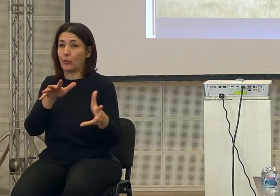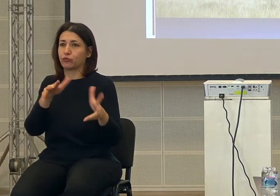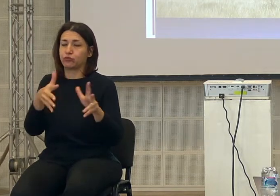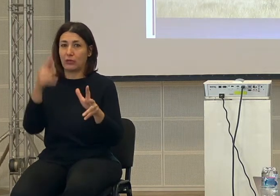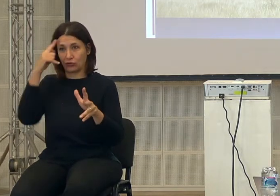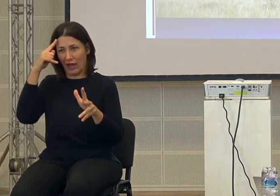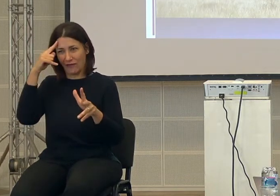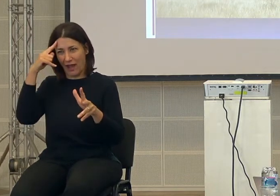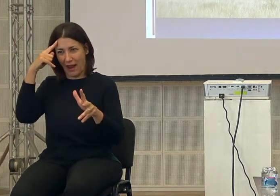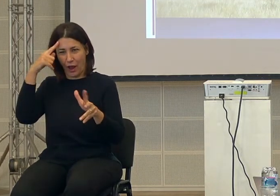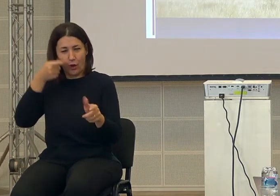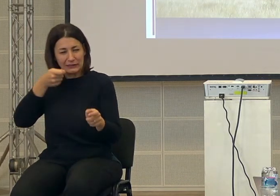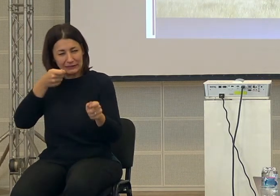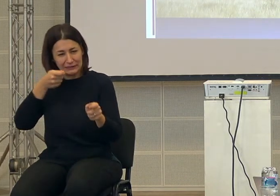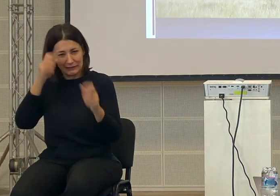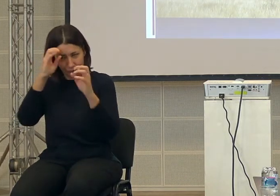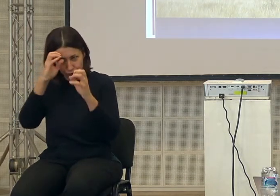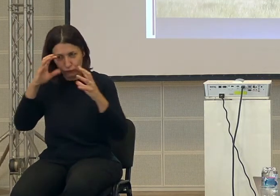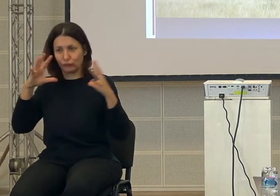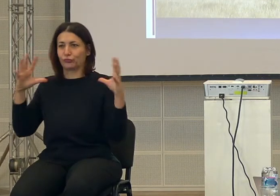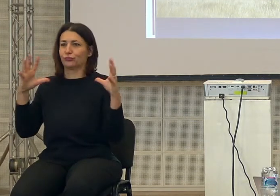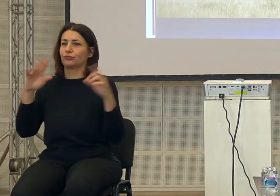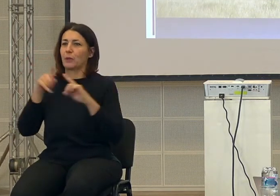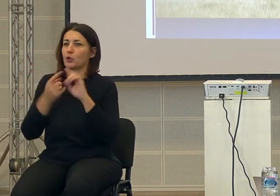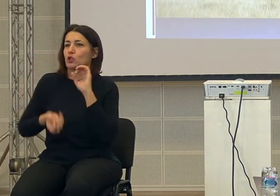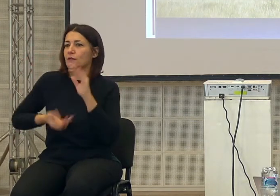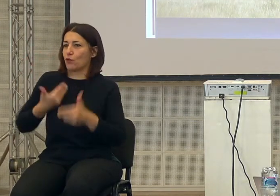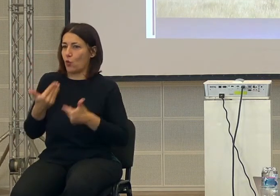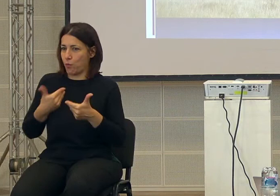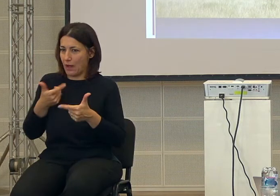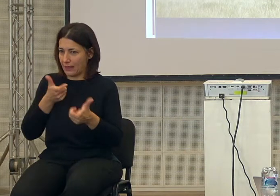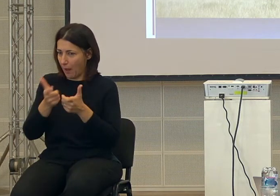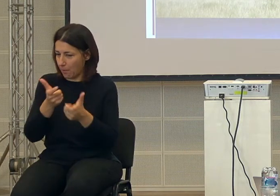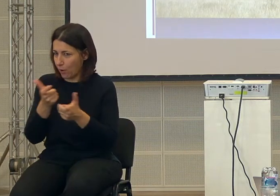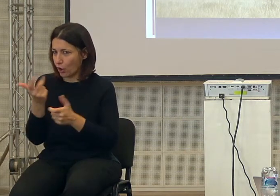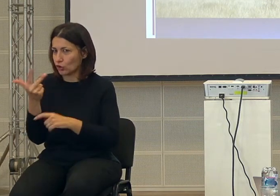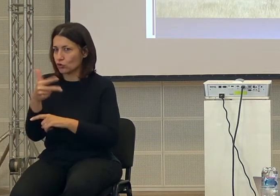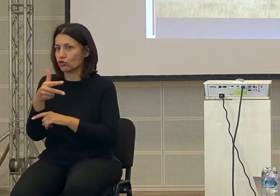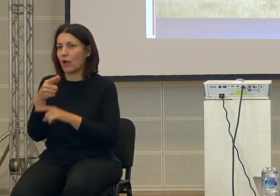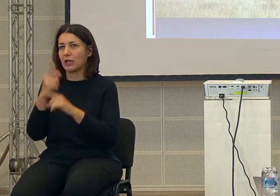cervello, perché per sviluppare questi rapporti sociali il cervello deve